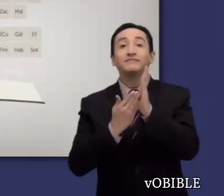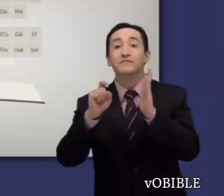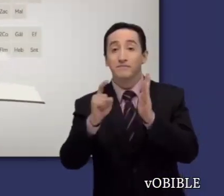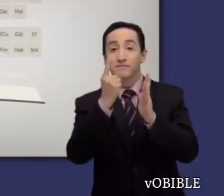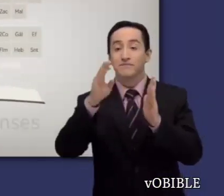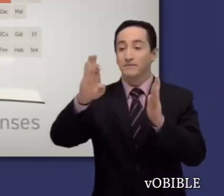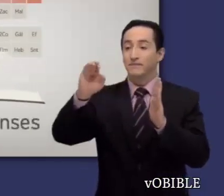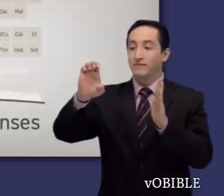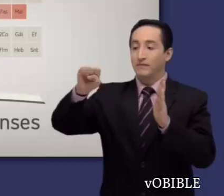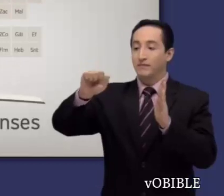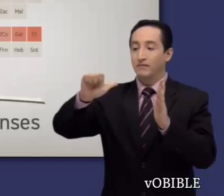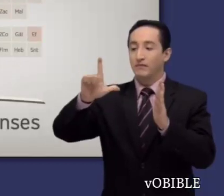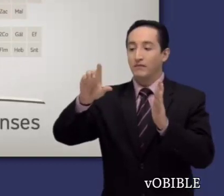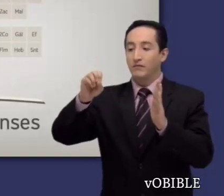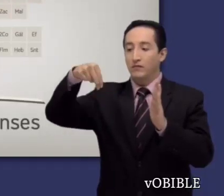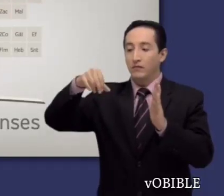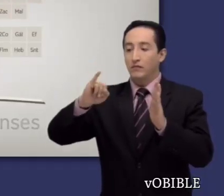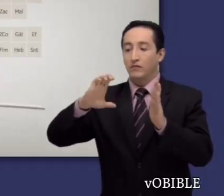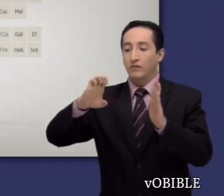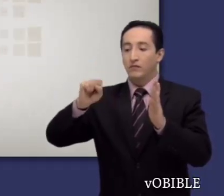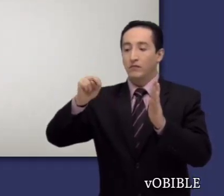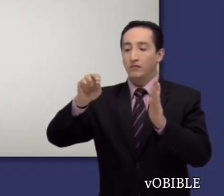Información sobre Primera a los Tesalonicenses